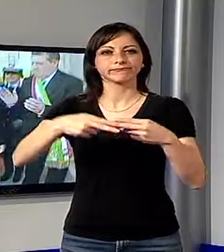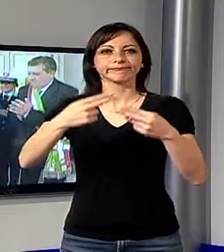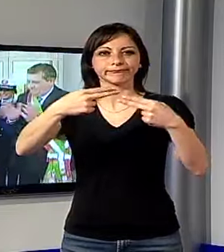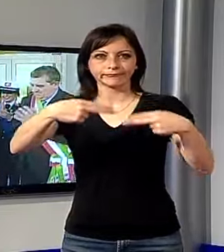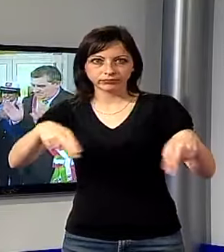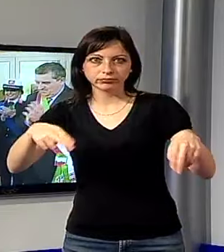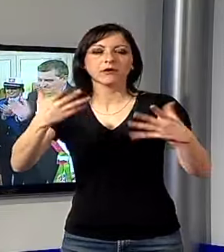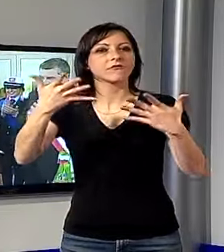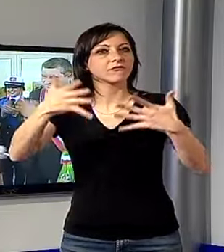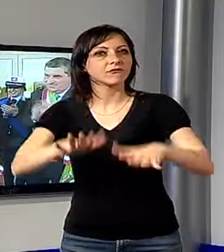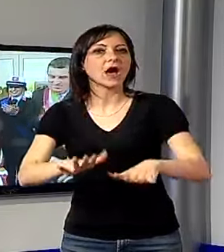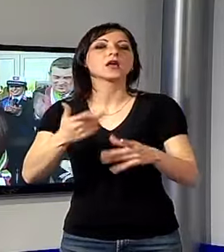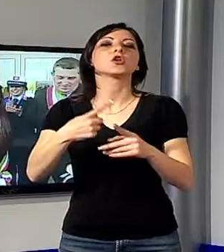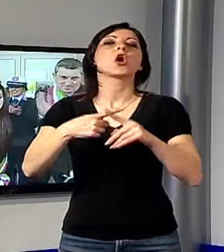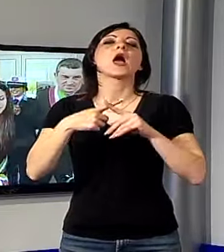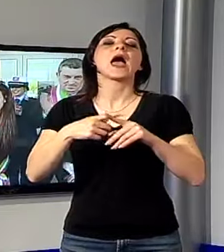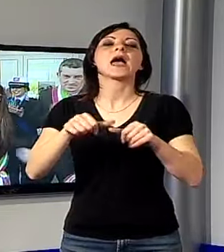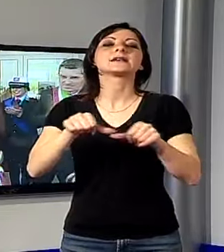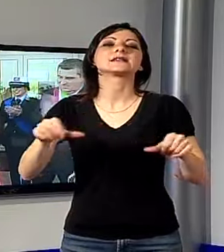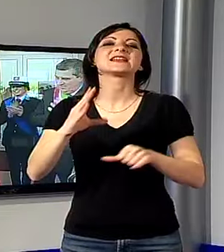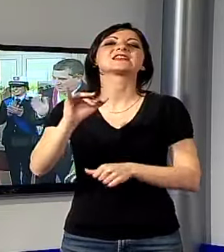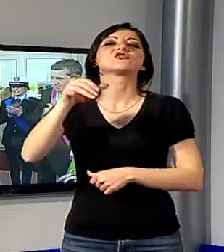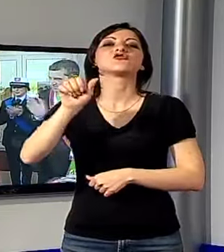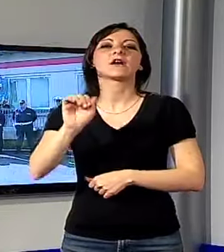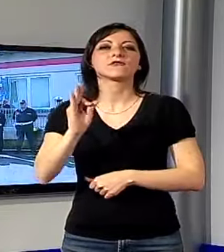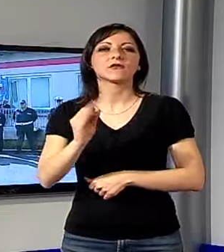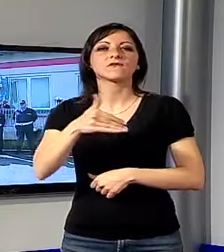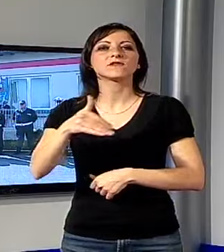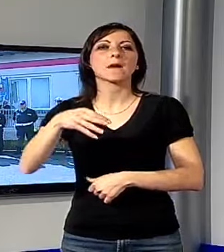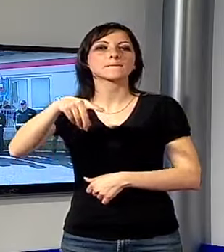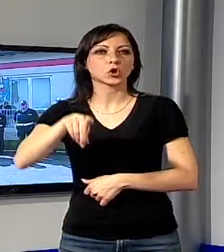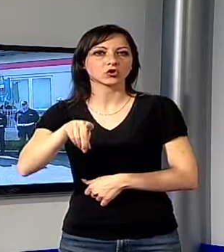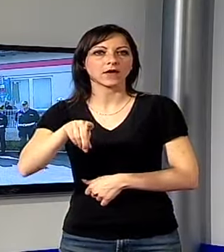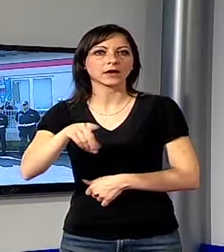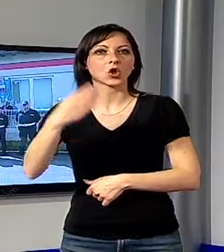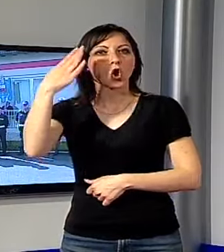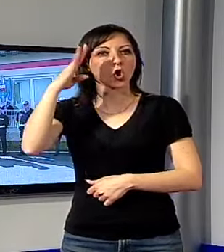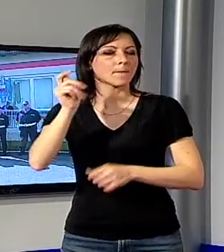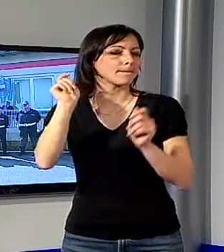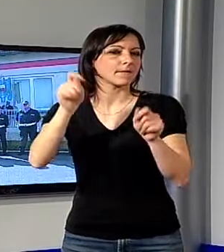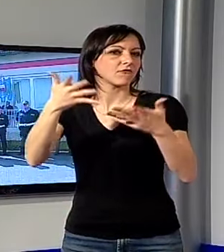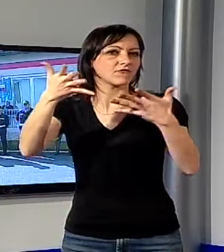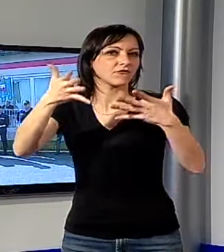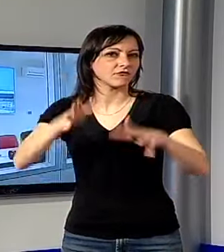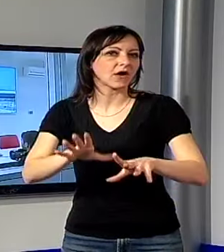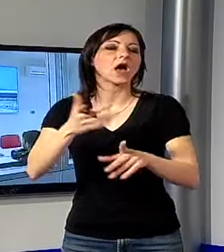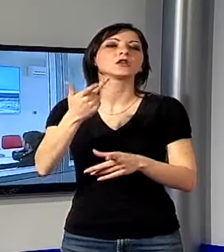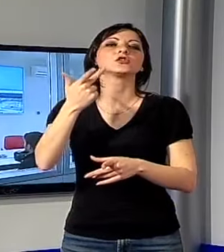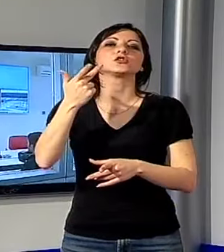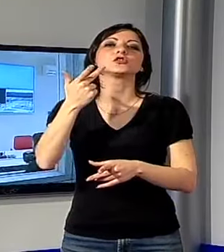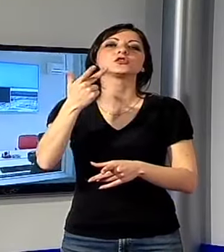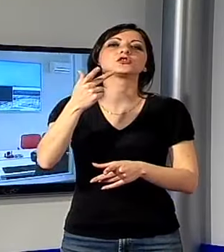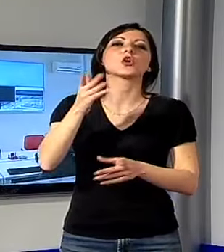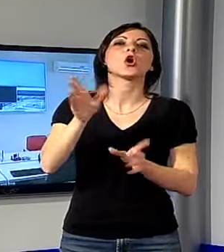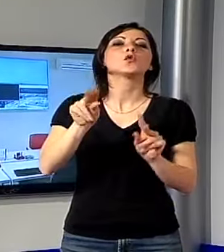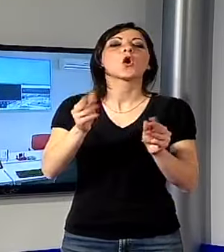realizzato nell'ex sede del Ciaf in via Portovecchio. Il comando è già attivo da alcune ore, da quando è stata messa in funzione